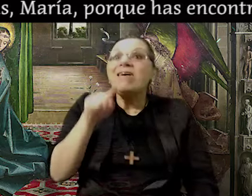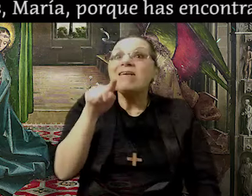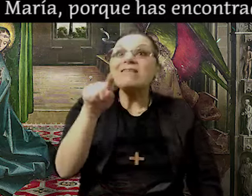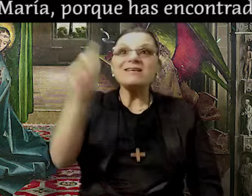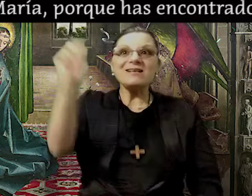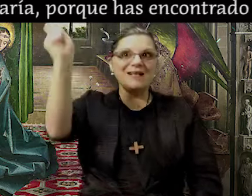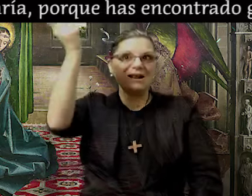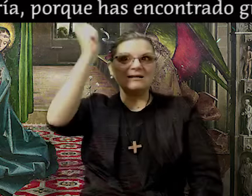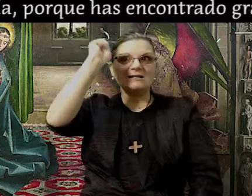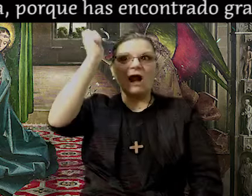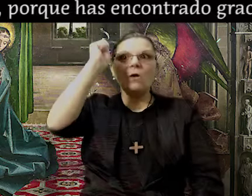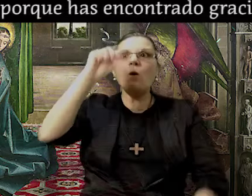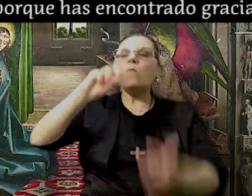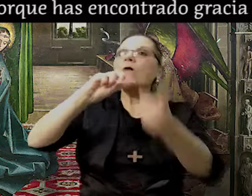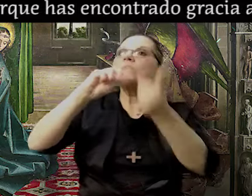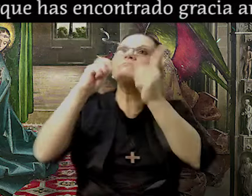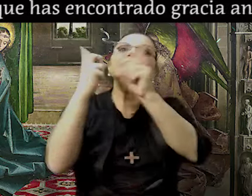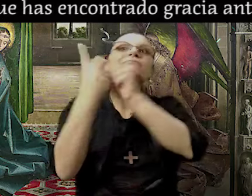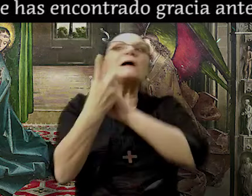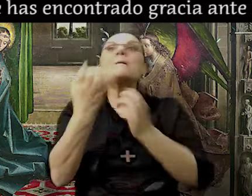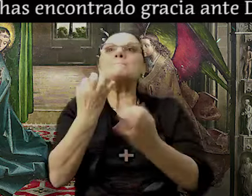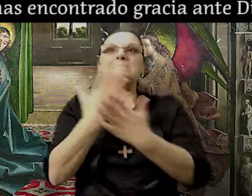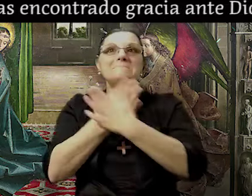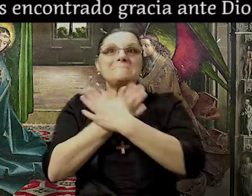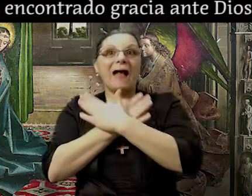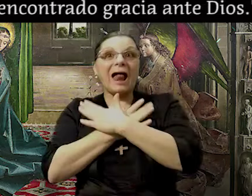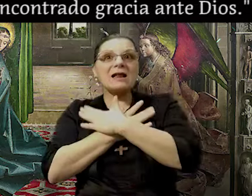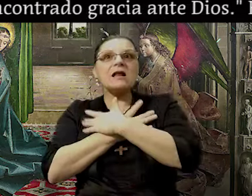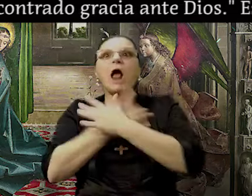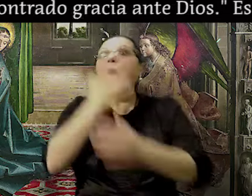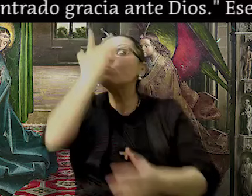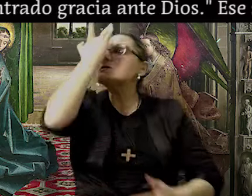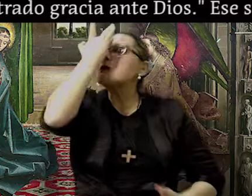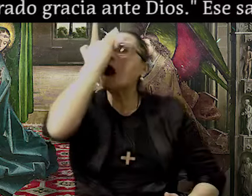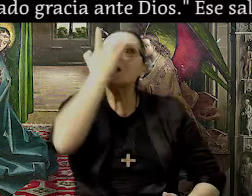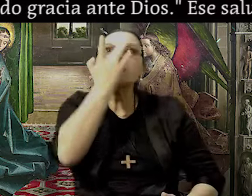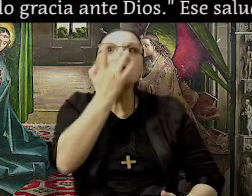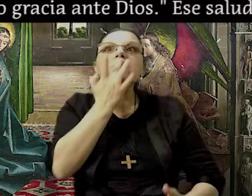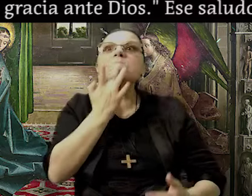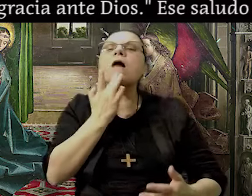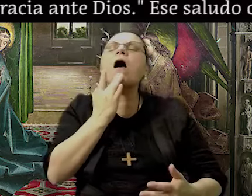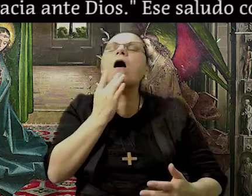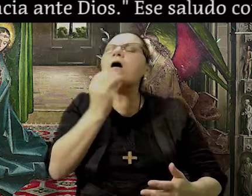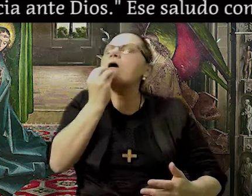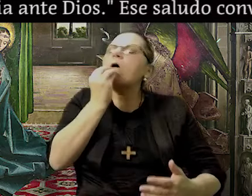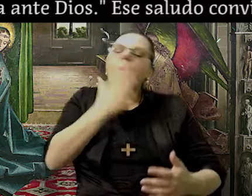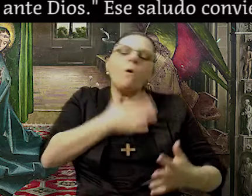Ese saludo convierte a María en imagen de la humanidad.